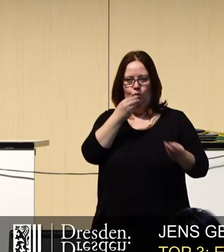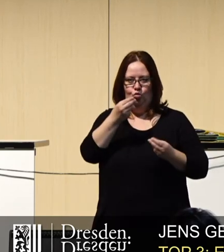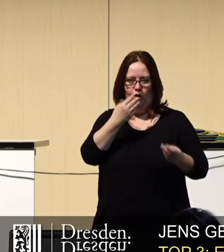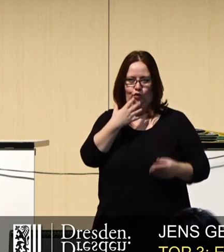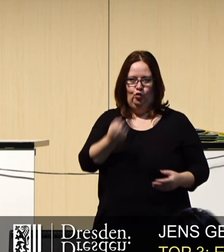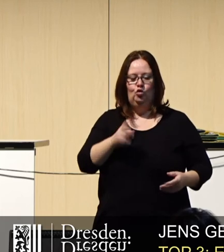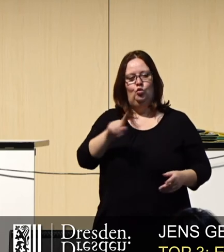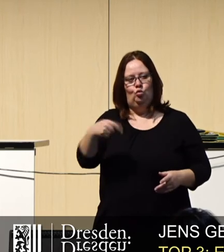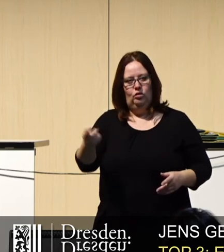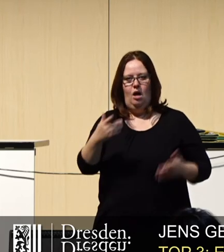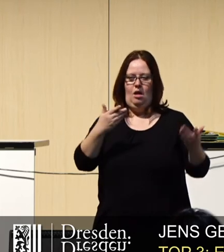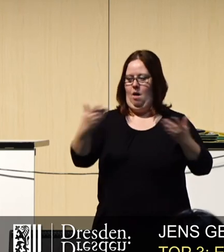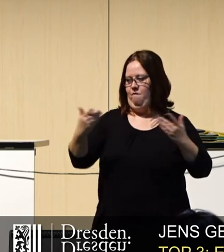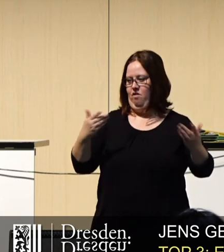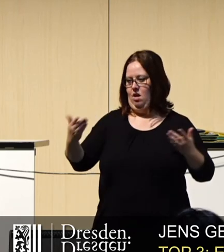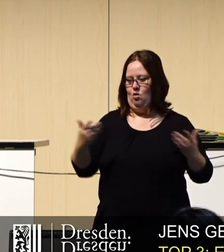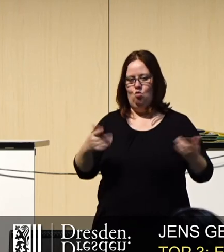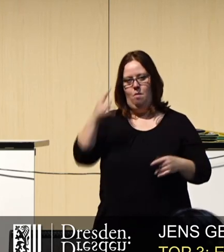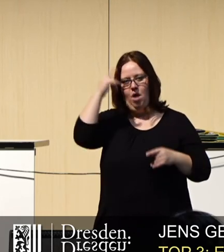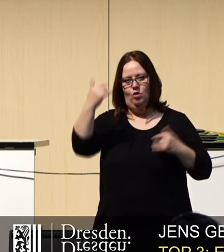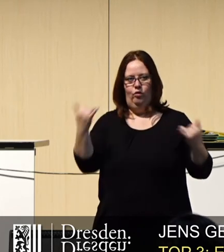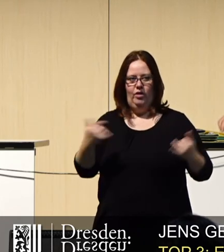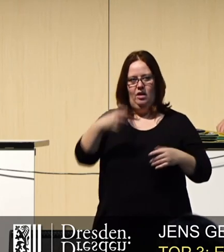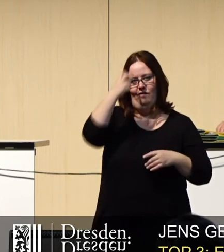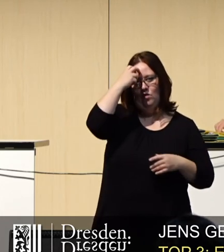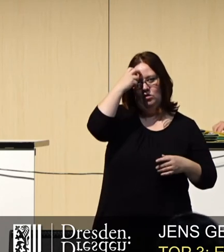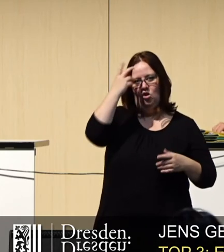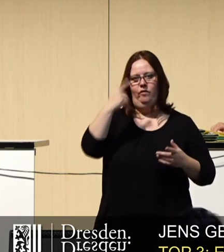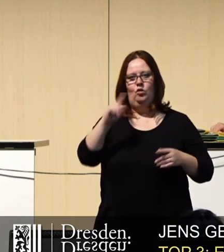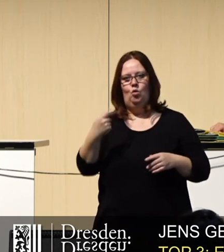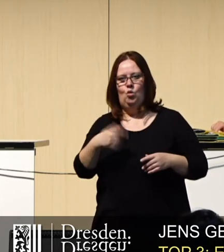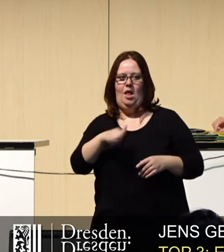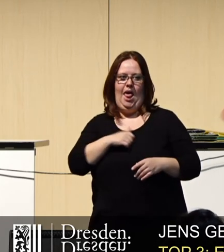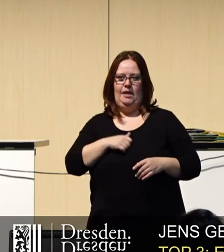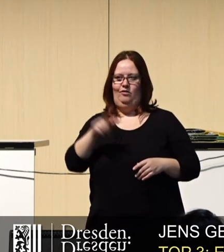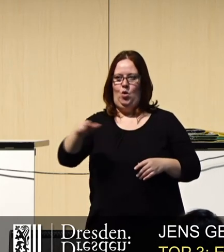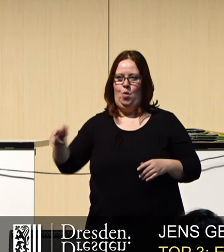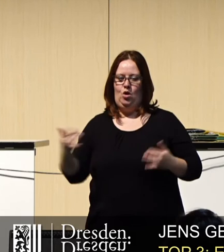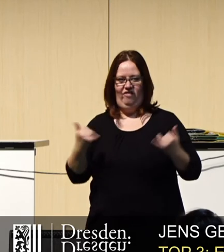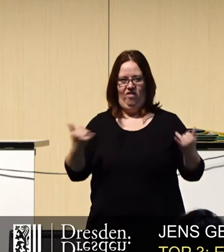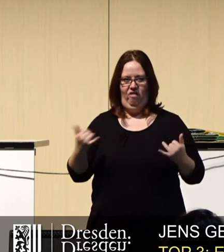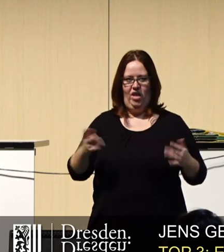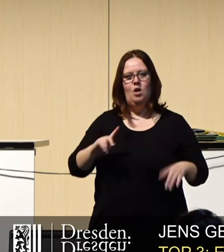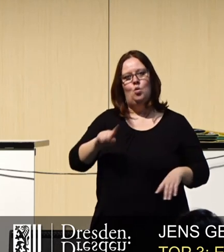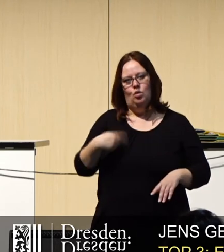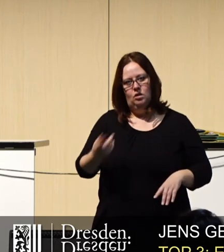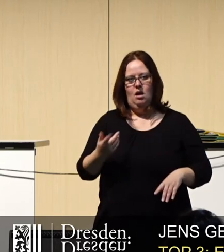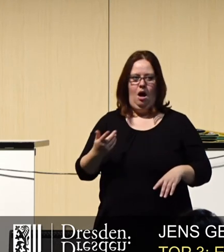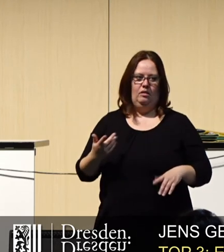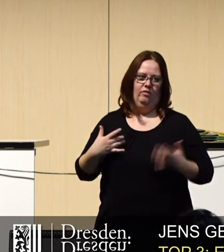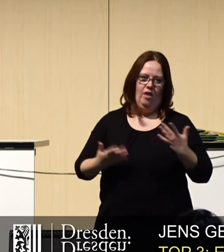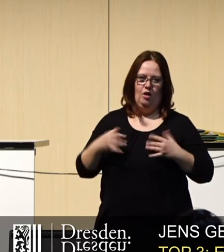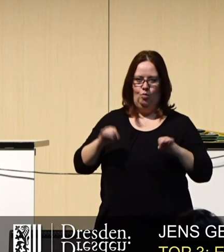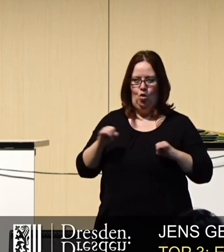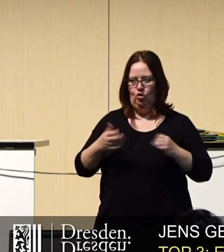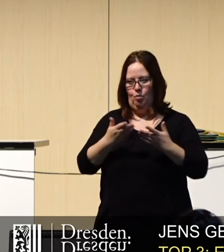und dann abwägen, wie die Meinungen von Wissenschaftlern und Ängsten von Bürgern sind und dann sozusagen möglichst